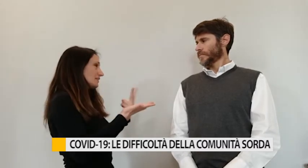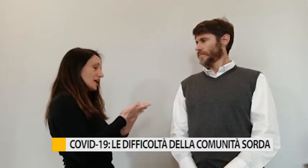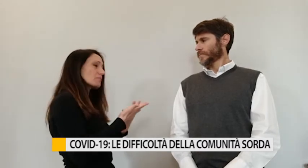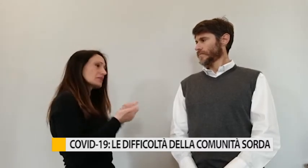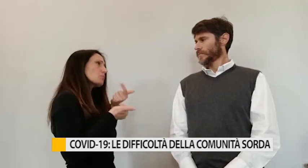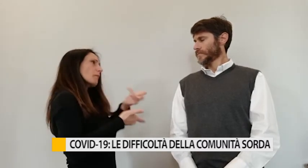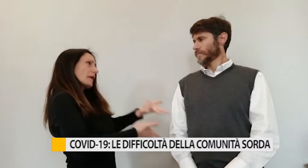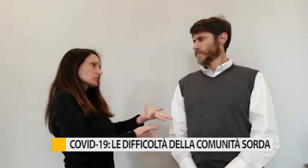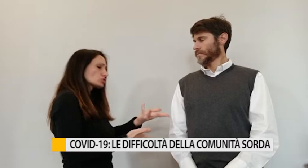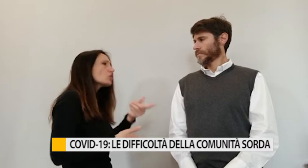necessità?